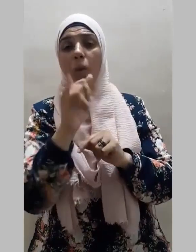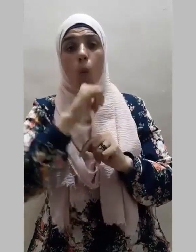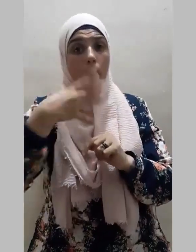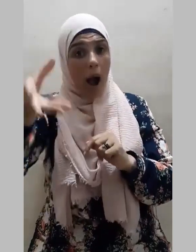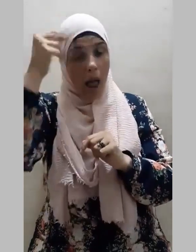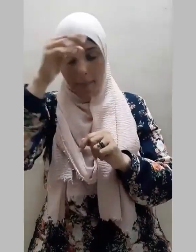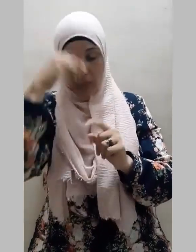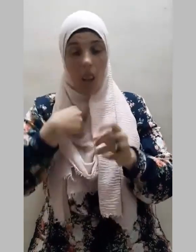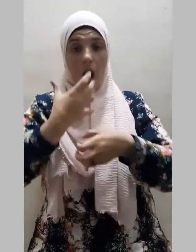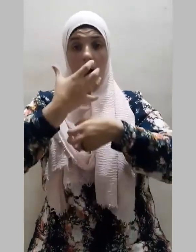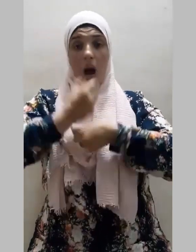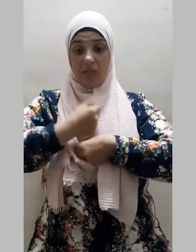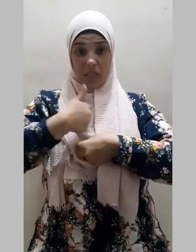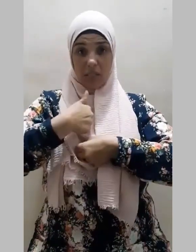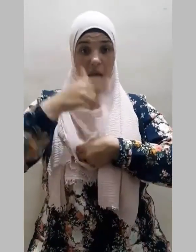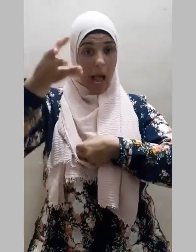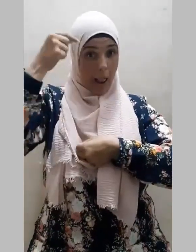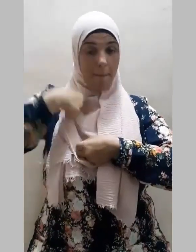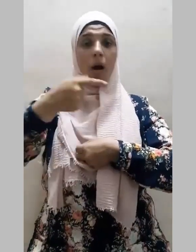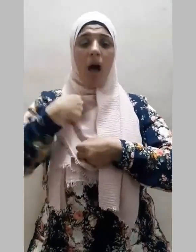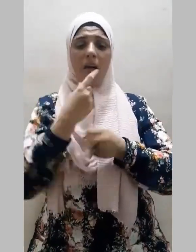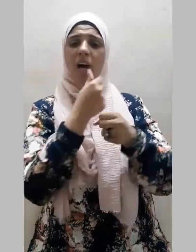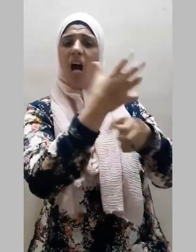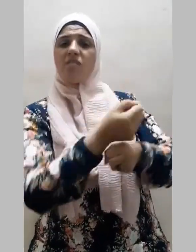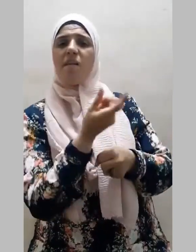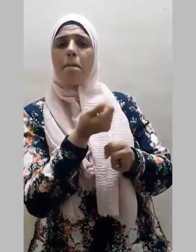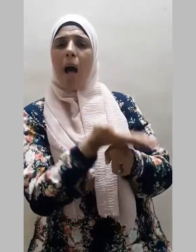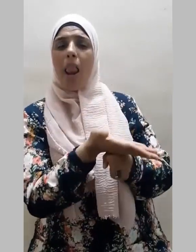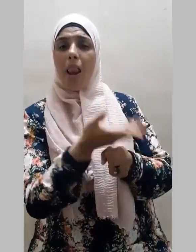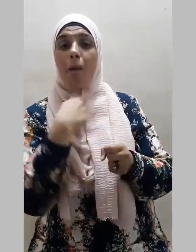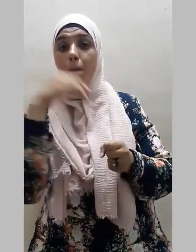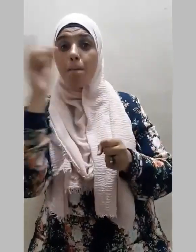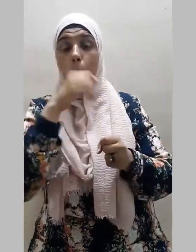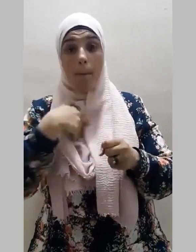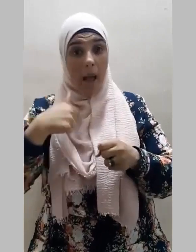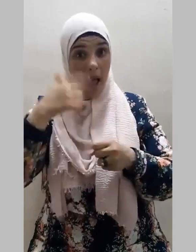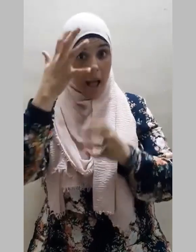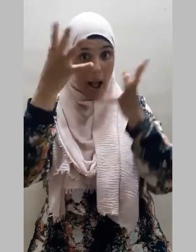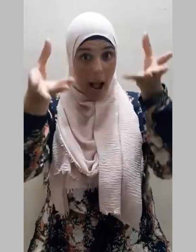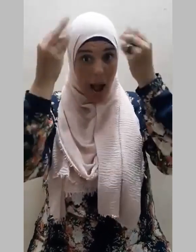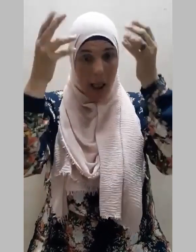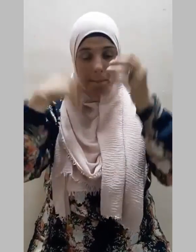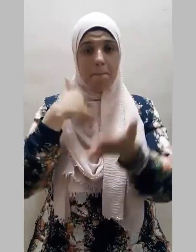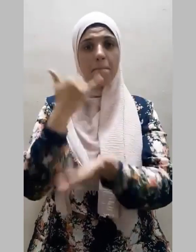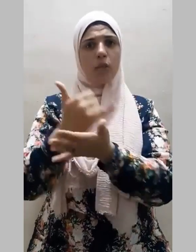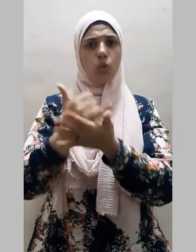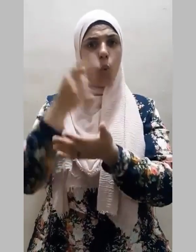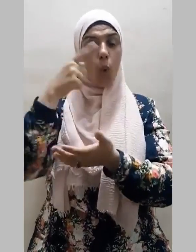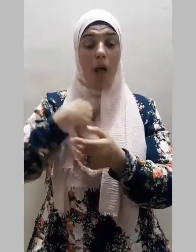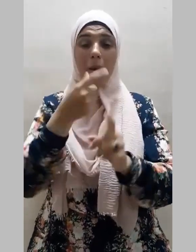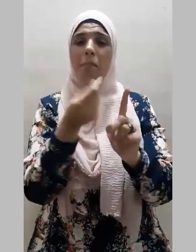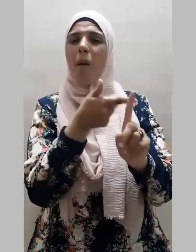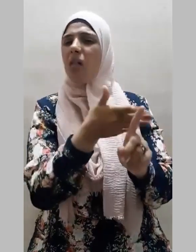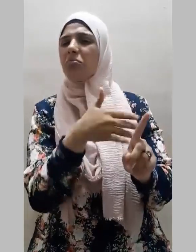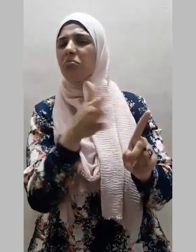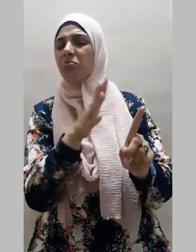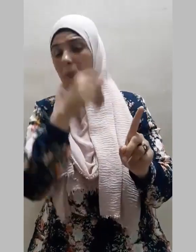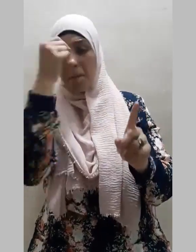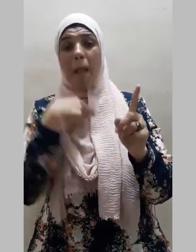تحرس المال والعلم حاكم والمال محكوم والمال تنكسه النفقة